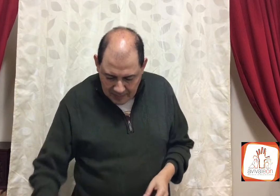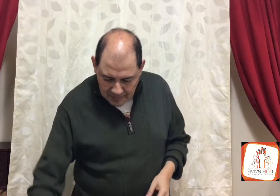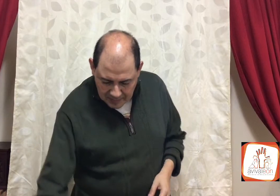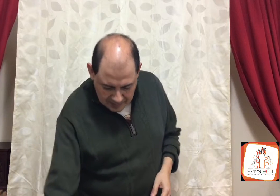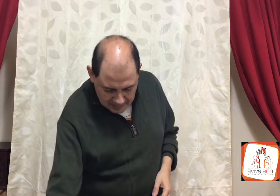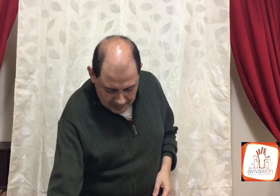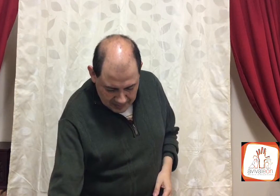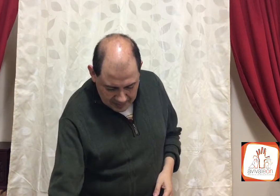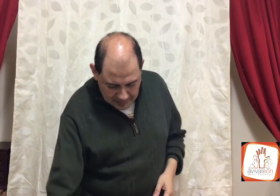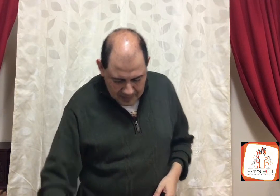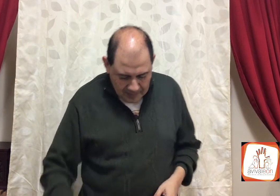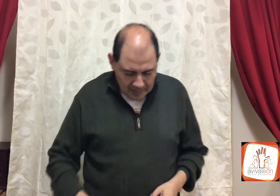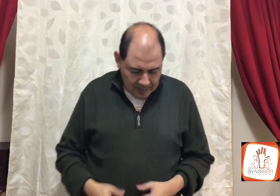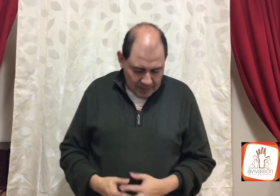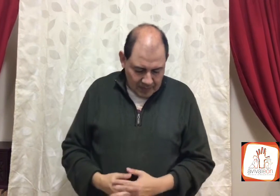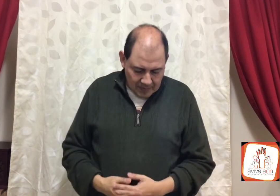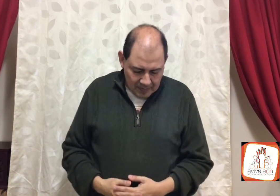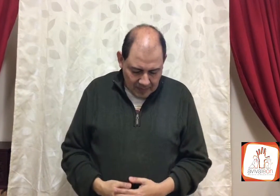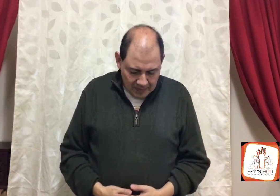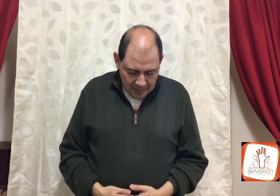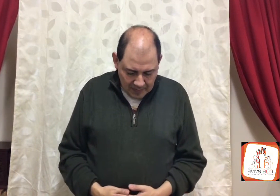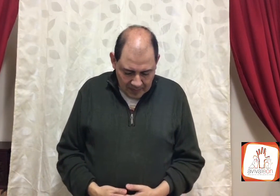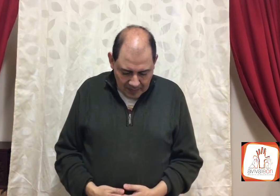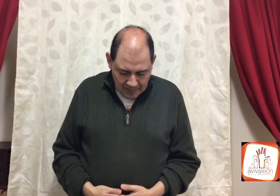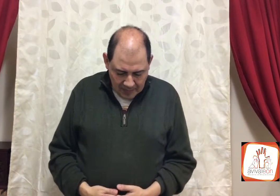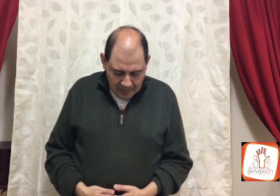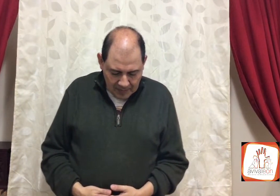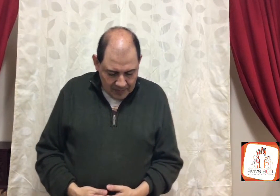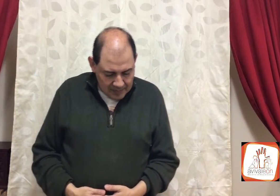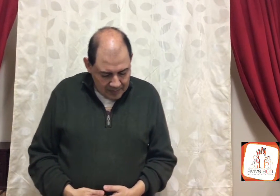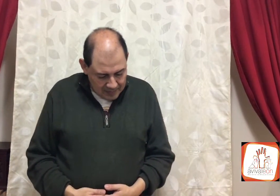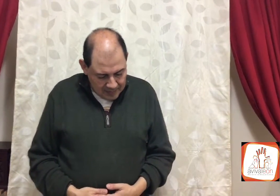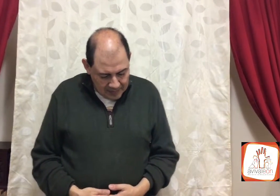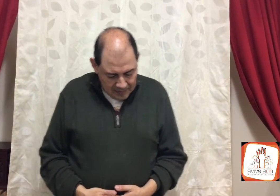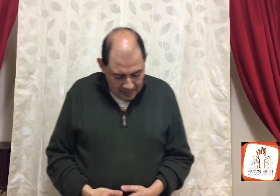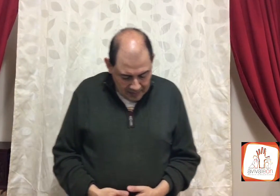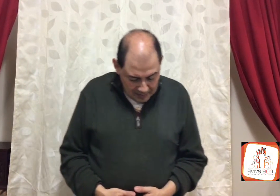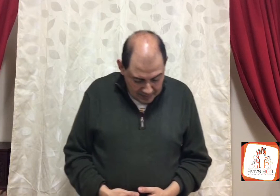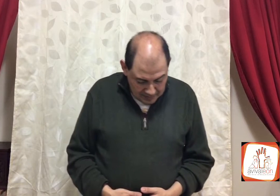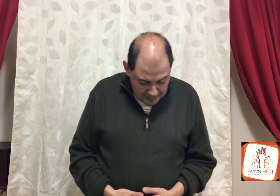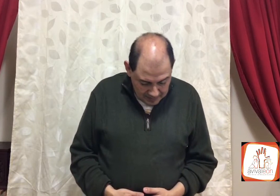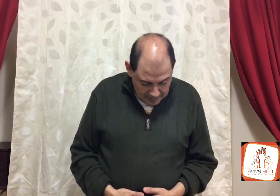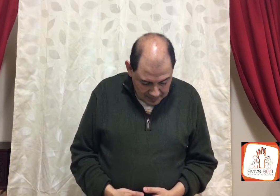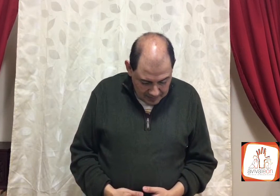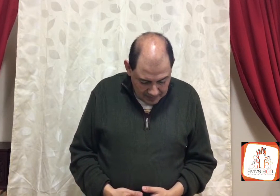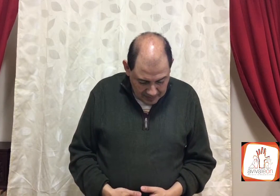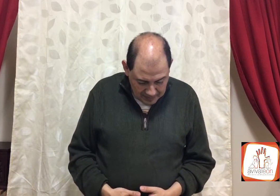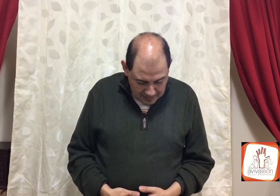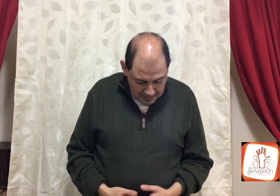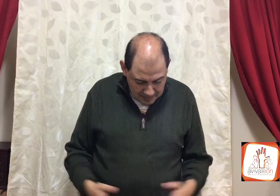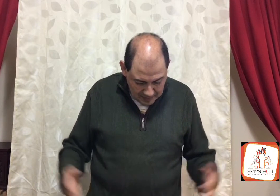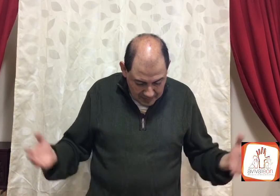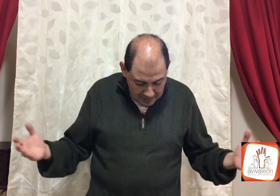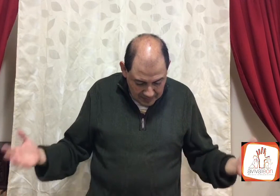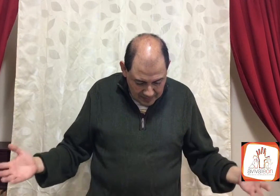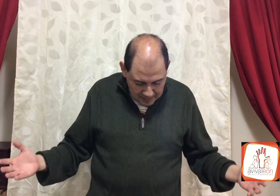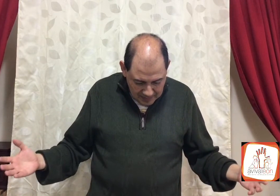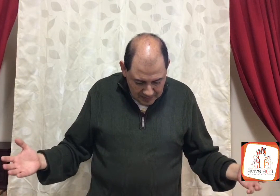dijo, en verdad he dedicado el dinero a Jehová por mi hijo, para hacer una imagen de